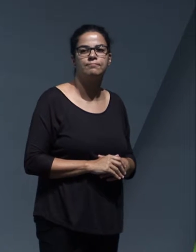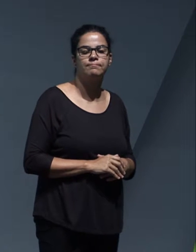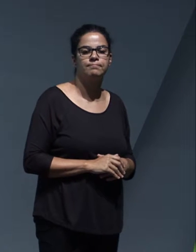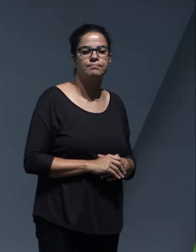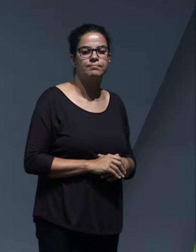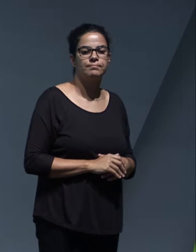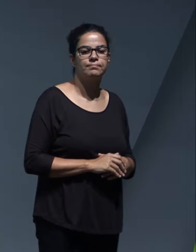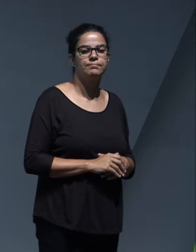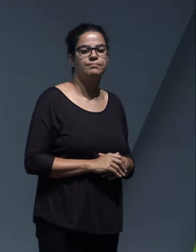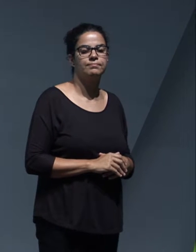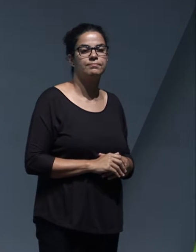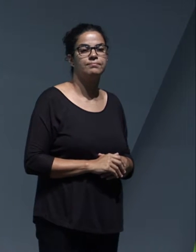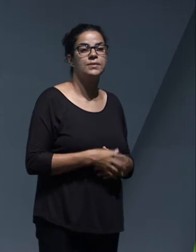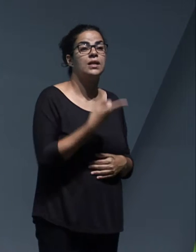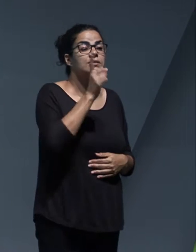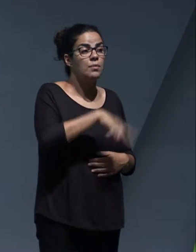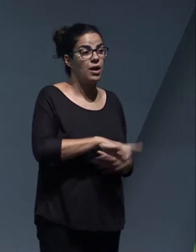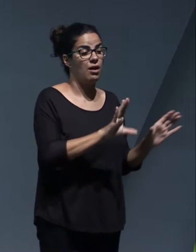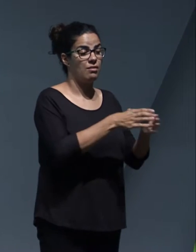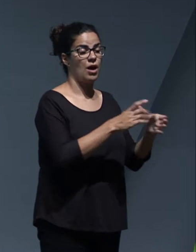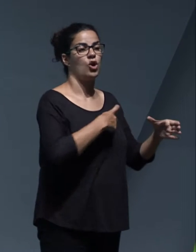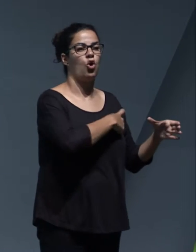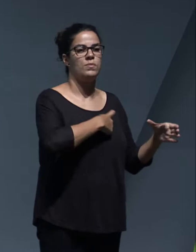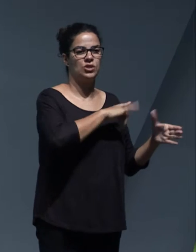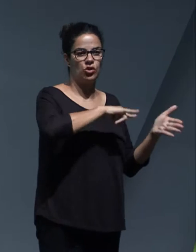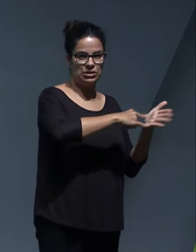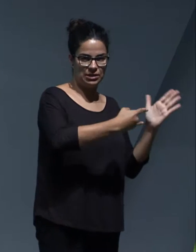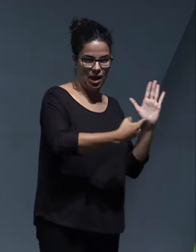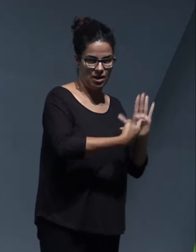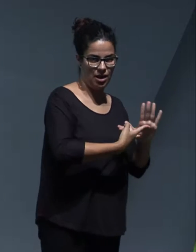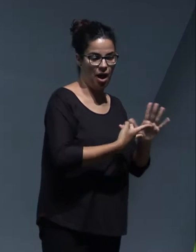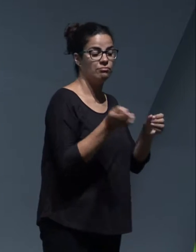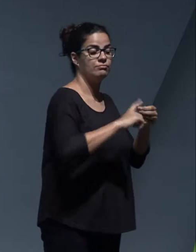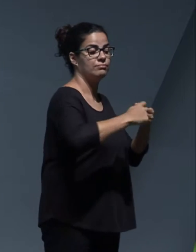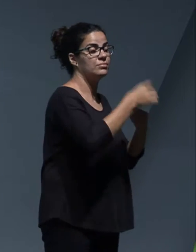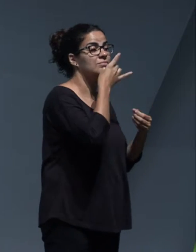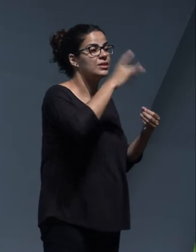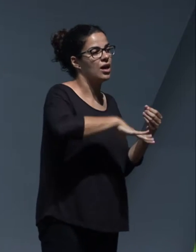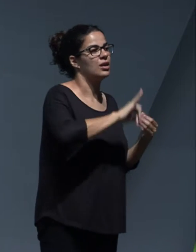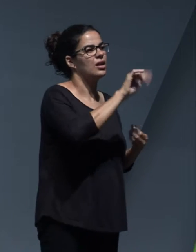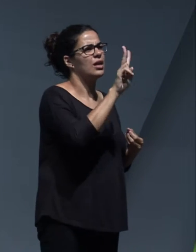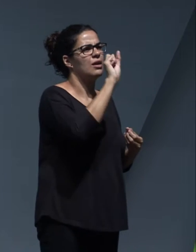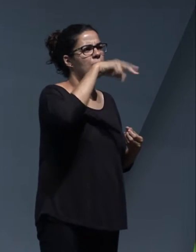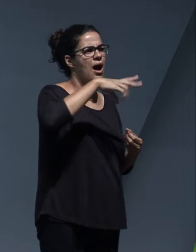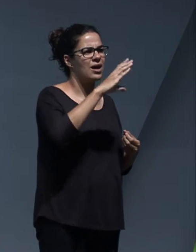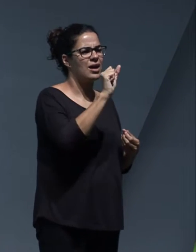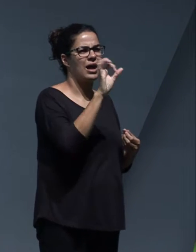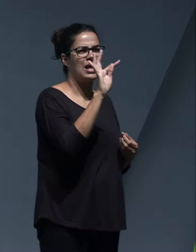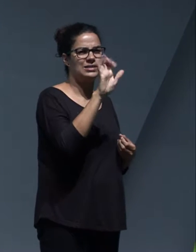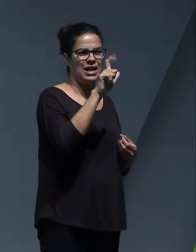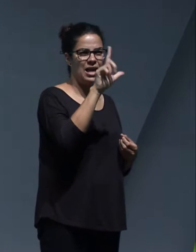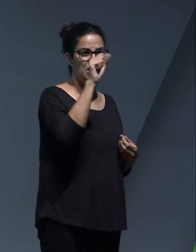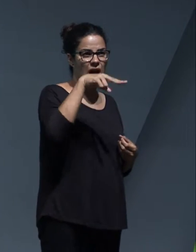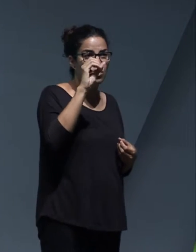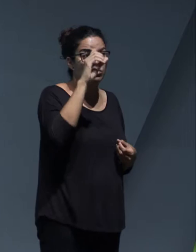Y a la comisión técnica compuesta por Iván Castellano, que no sé si está por aquí o ya se